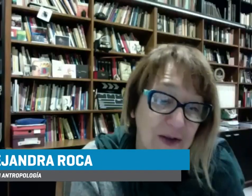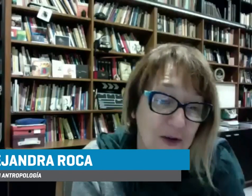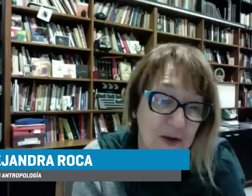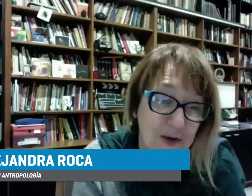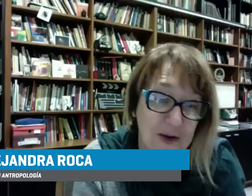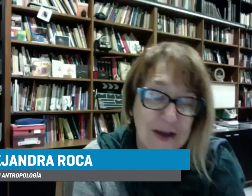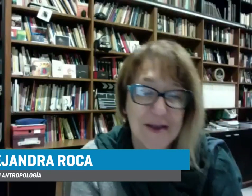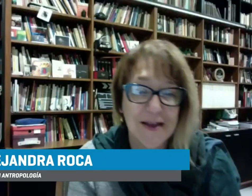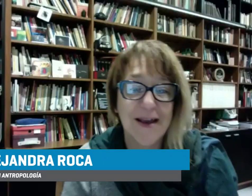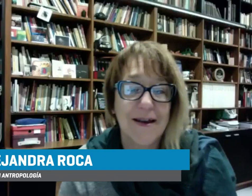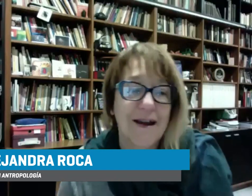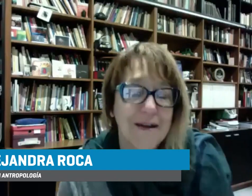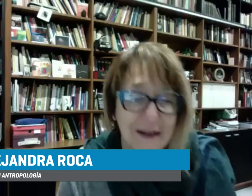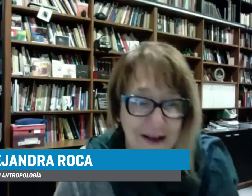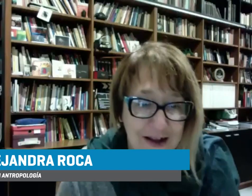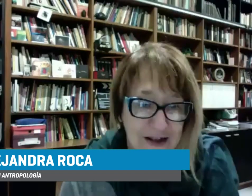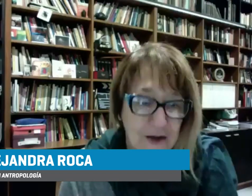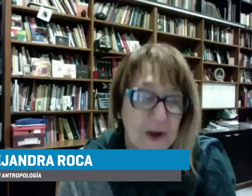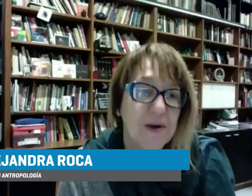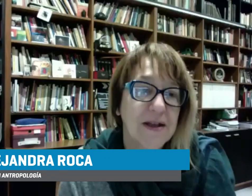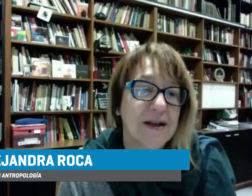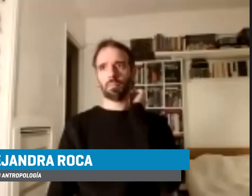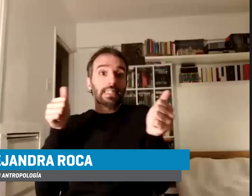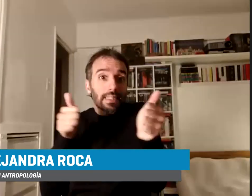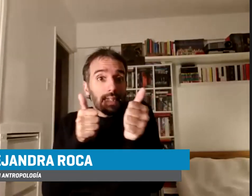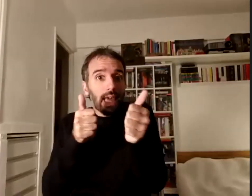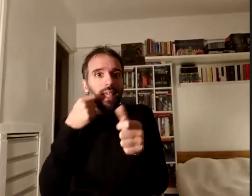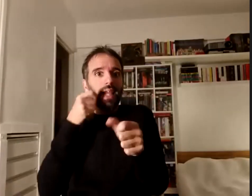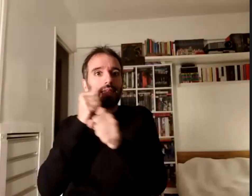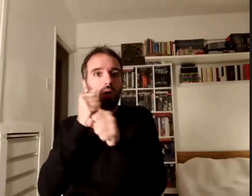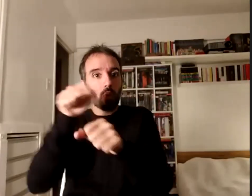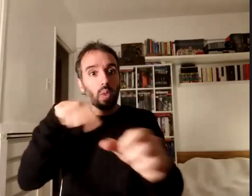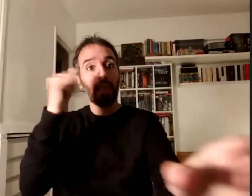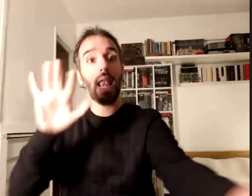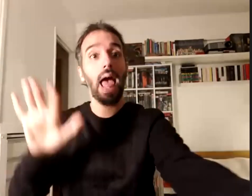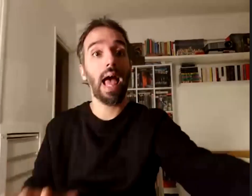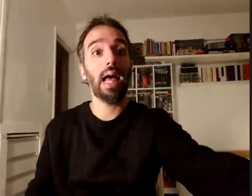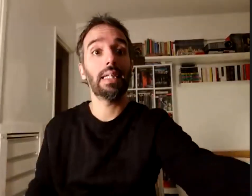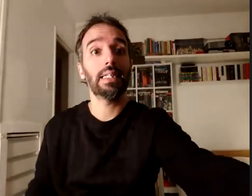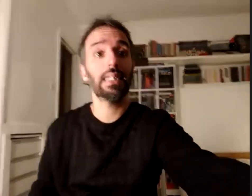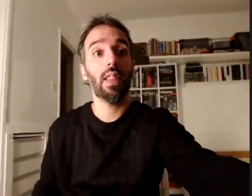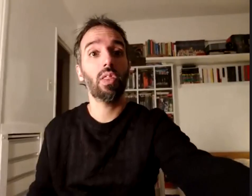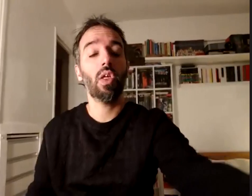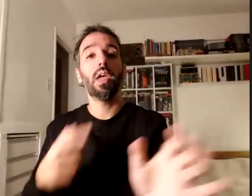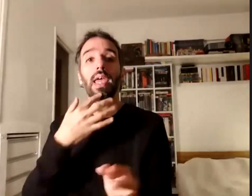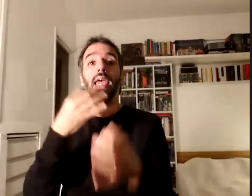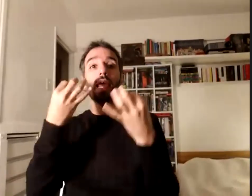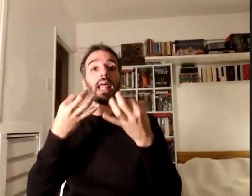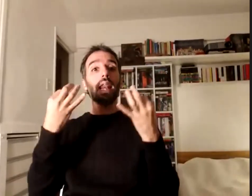de cerca el trabajo que están haciendo y realmente es impresionante